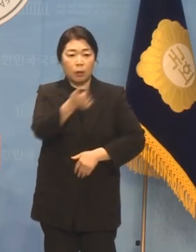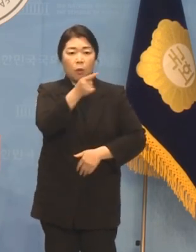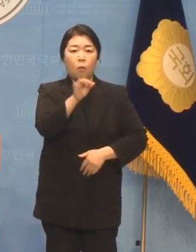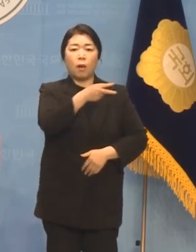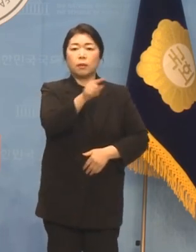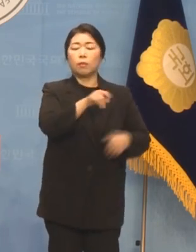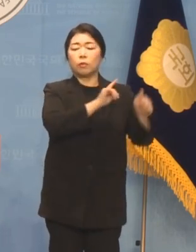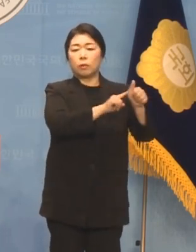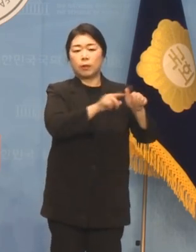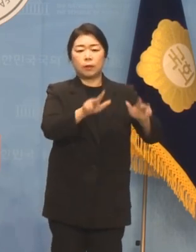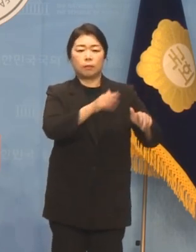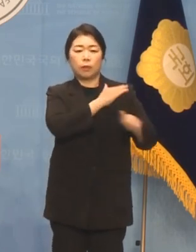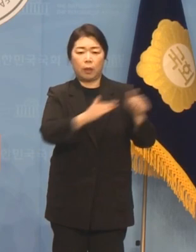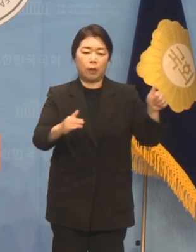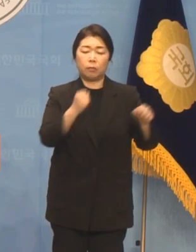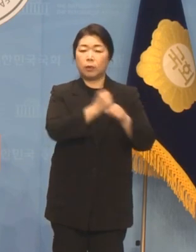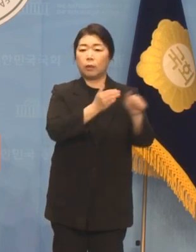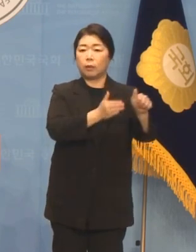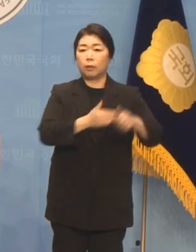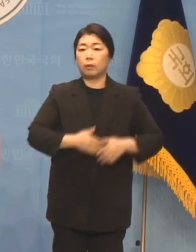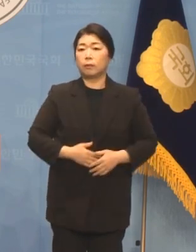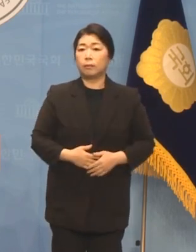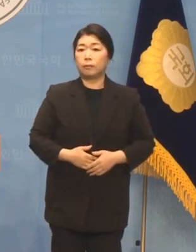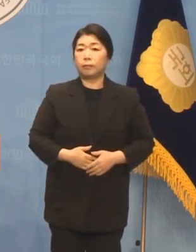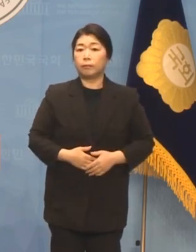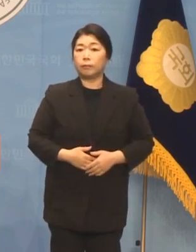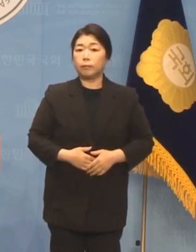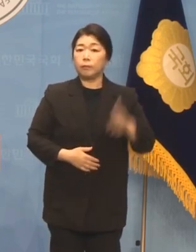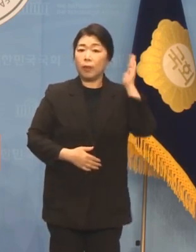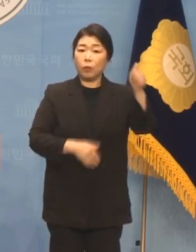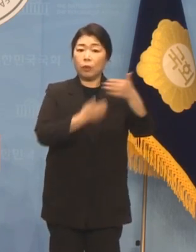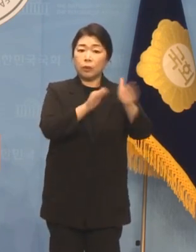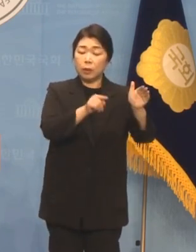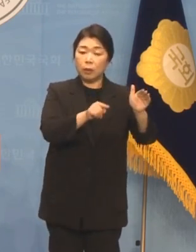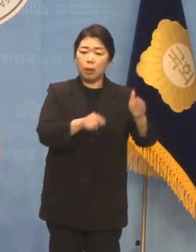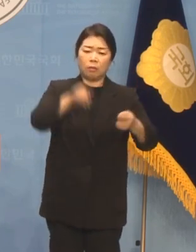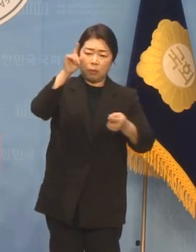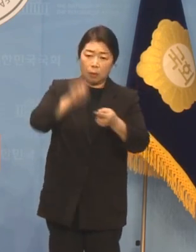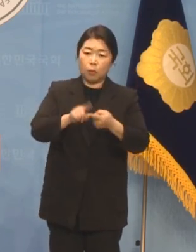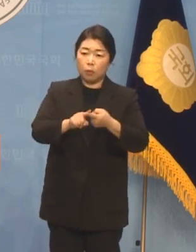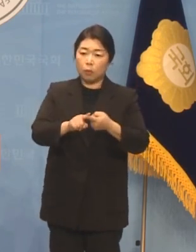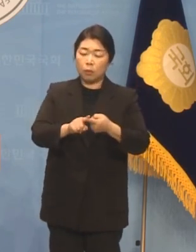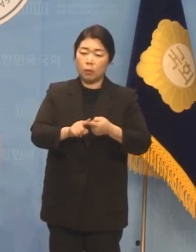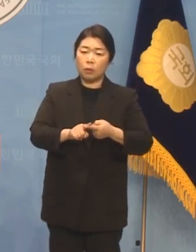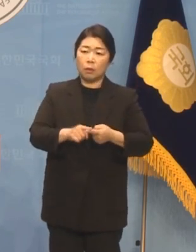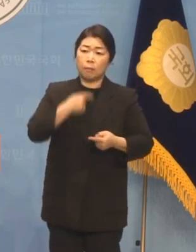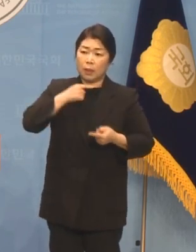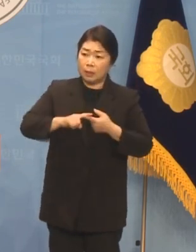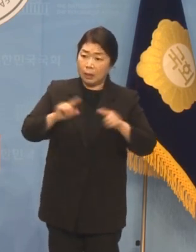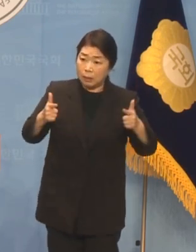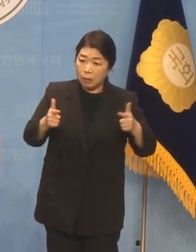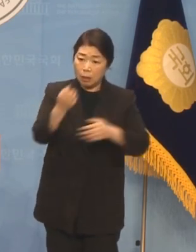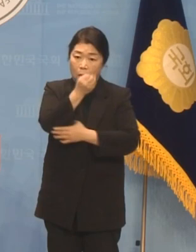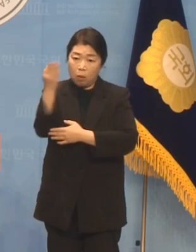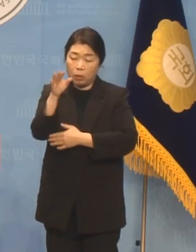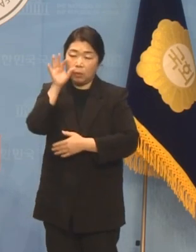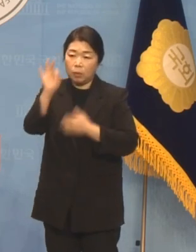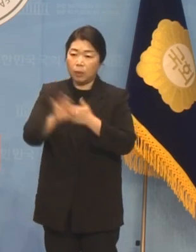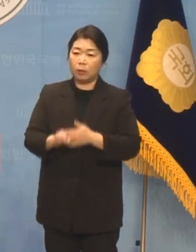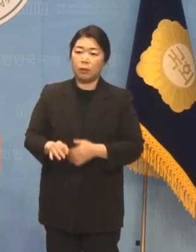당장 해임하십시오. 이제 대통령실이 대놓고 마음에 안 드는 언론에 대해